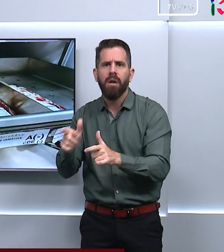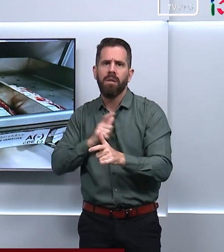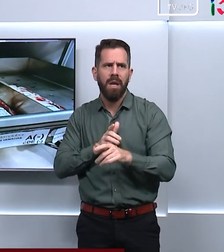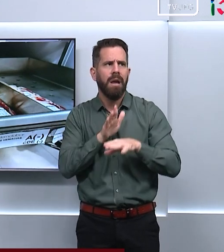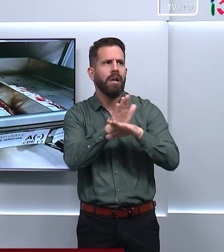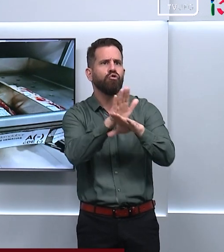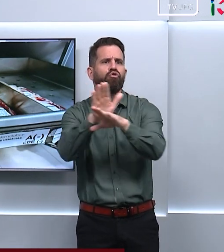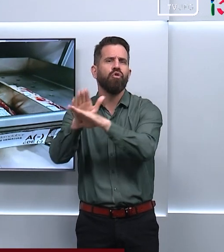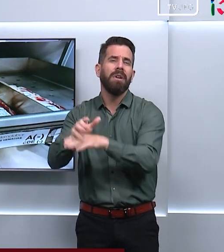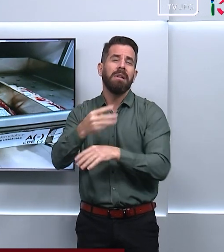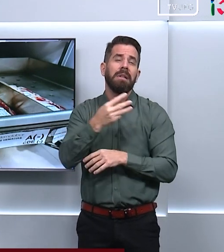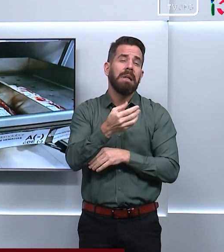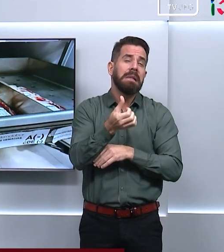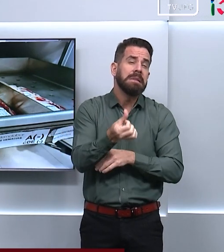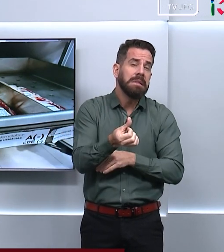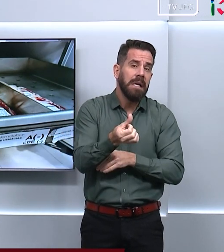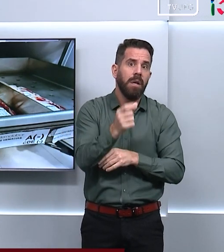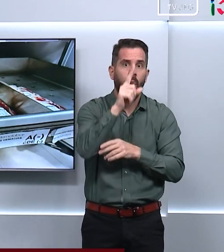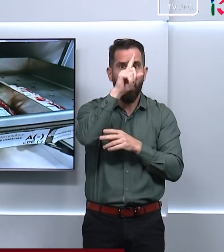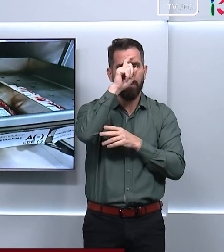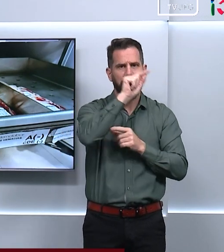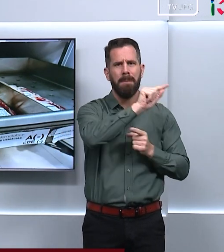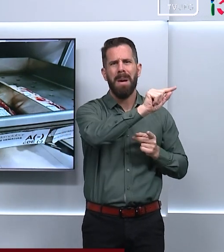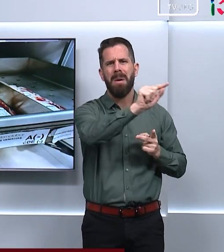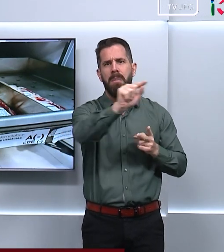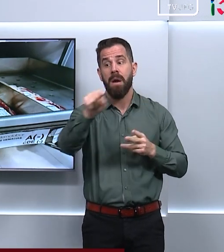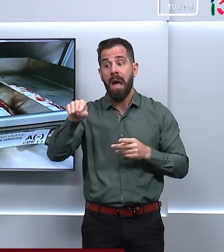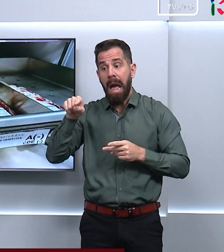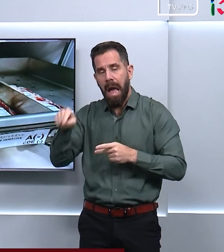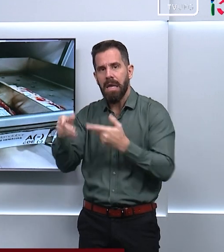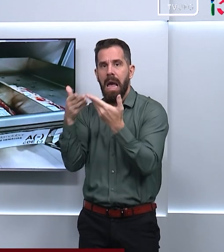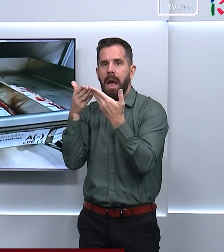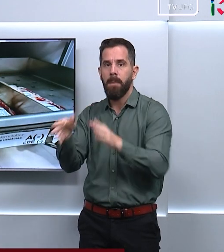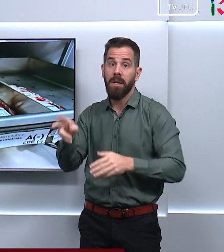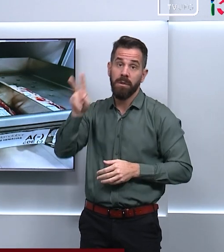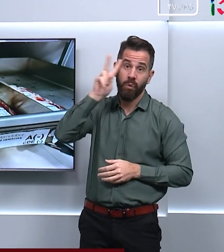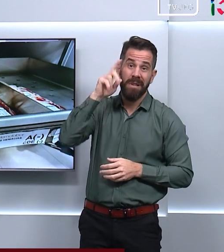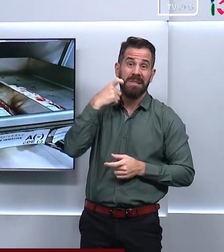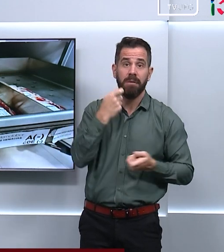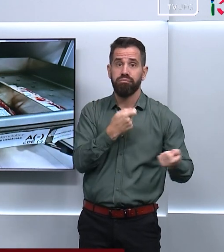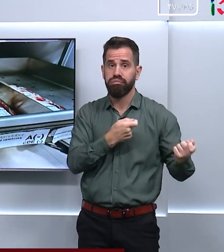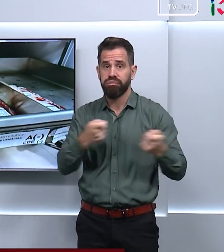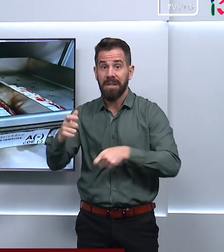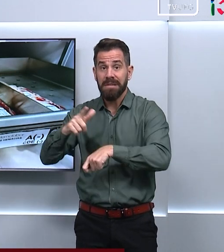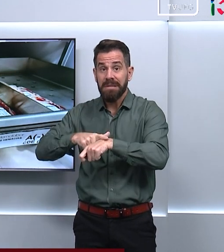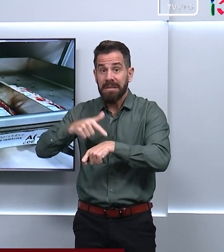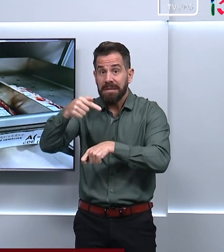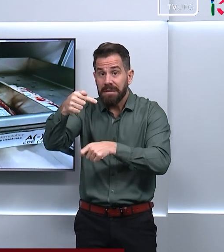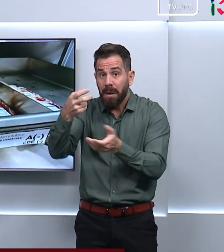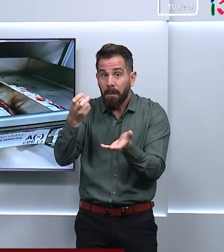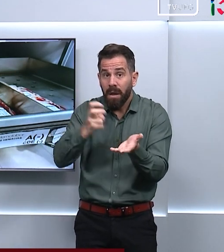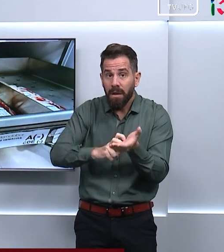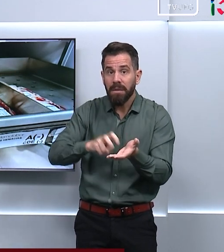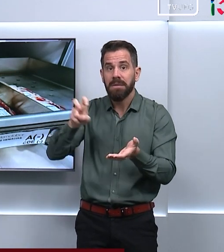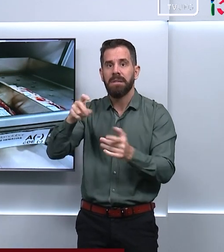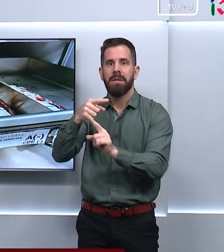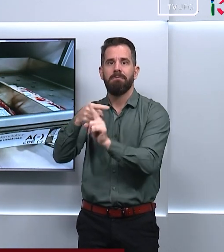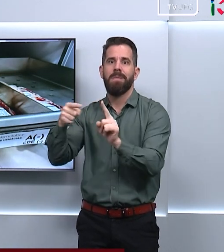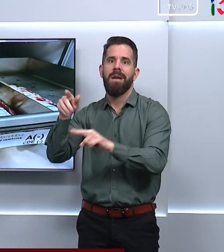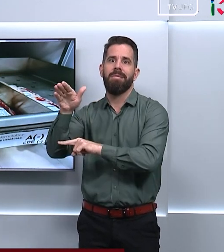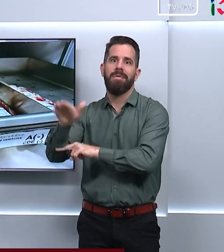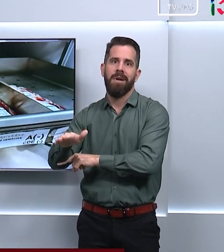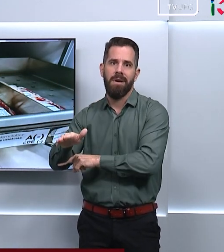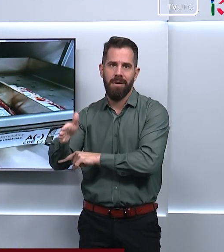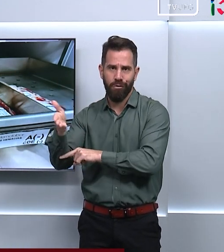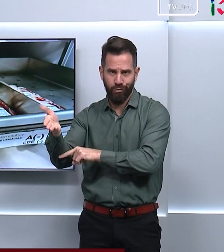e funciona de segunda a sexta-feira das sete e meia da manhã às cinco e meia da tarde como está aparecendo aqui na sua